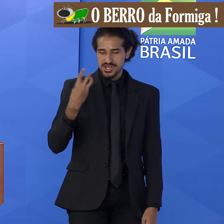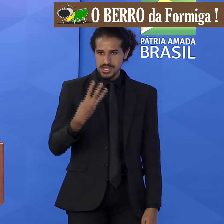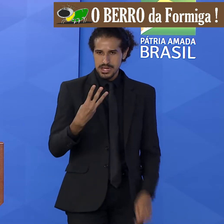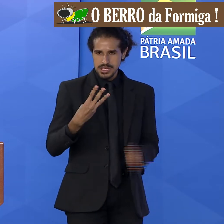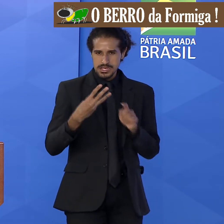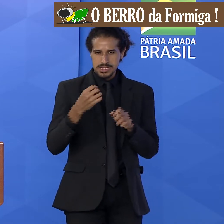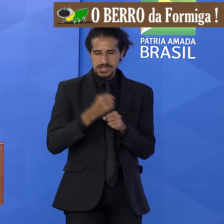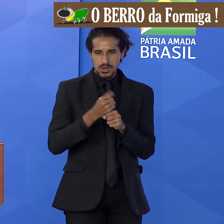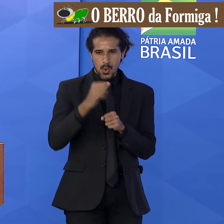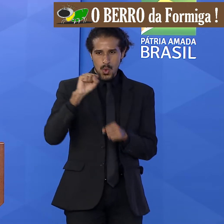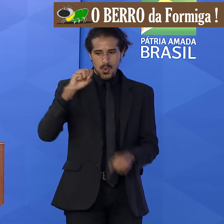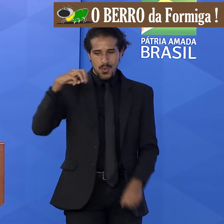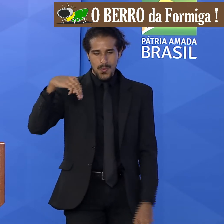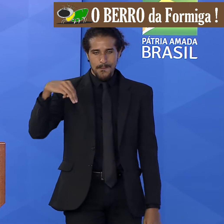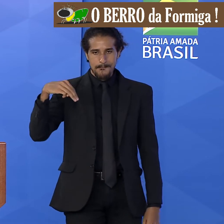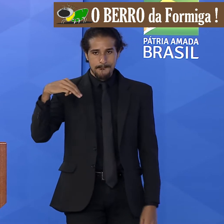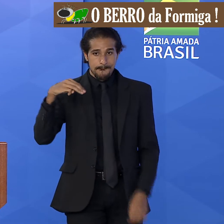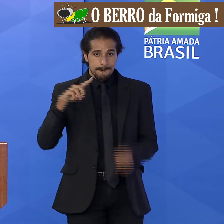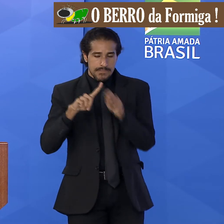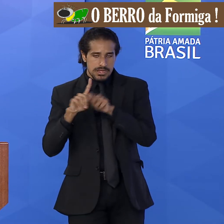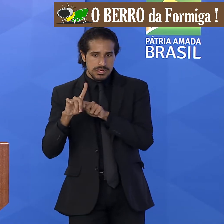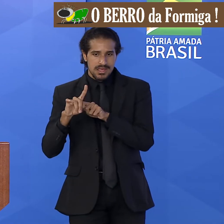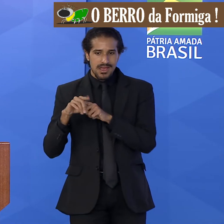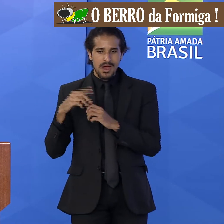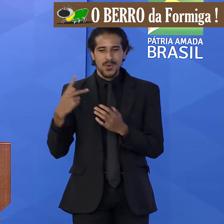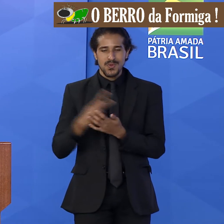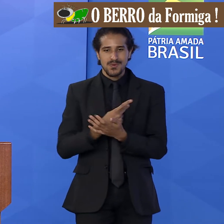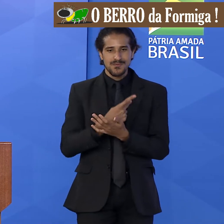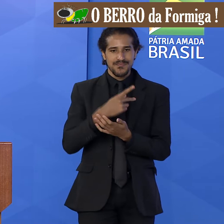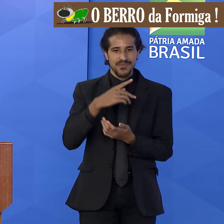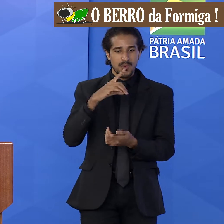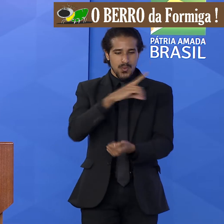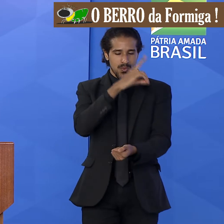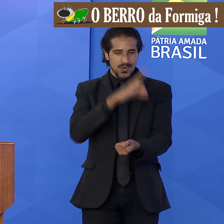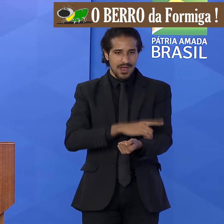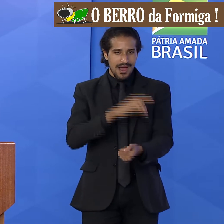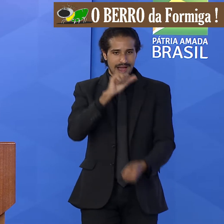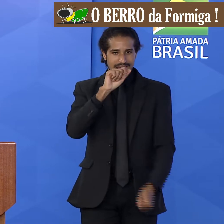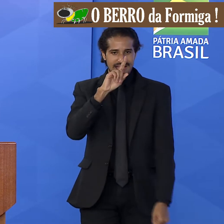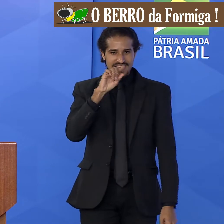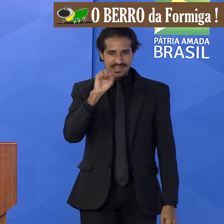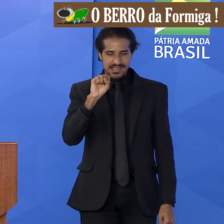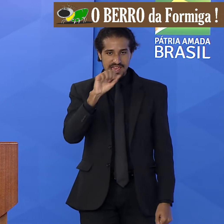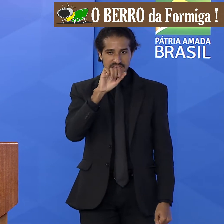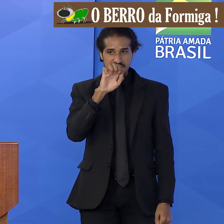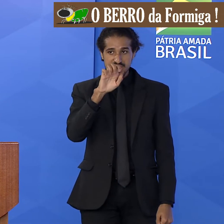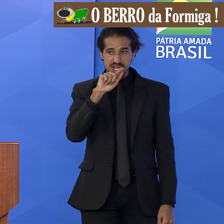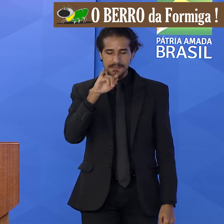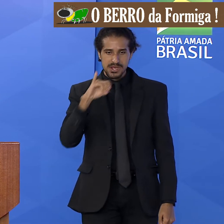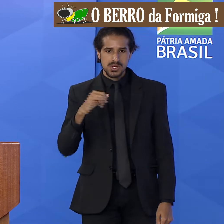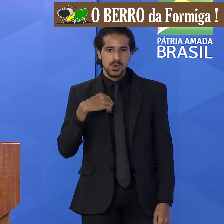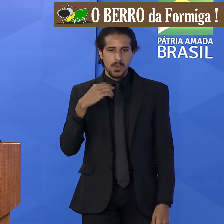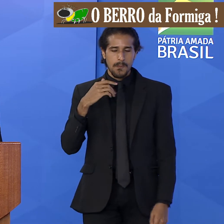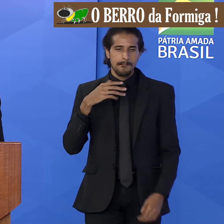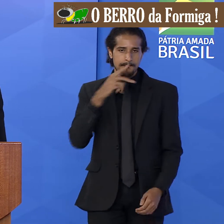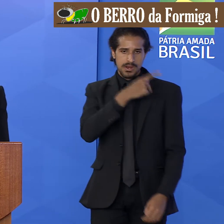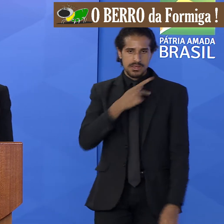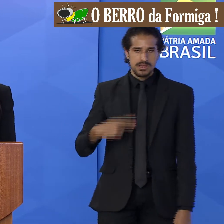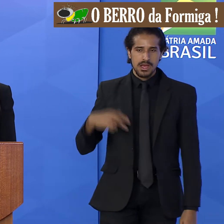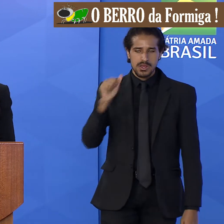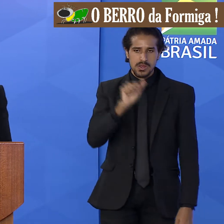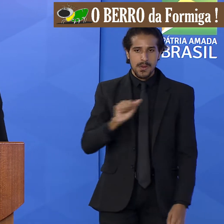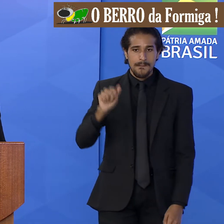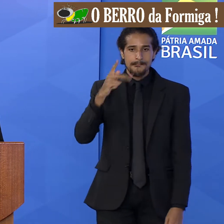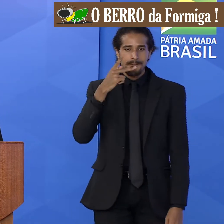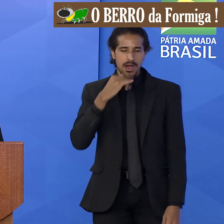vítima do mosquito Aedes aegypti eu sou presidente da Associação Pais de Anjos da Bahia líder da